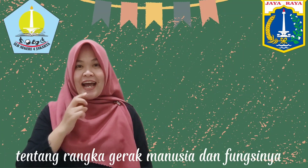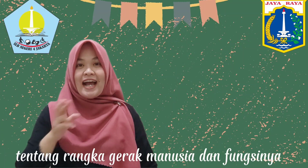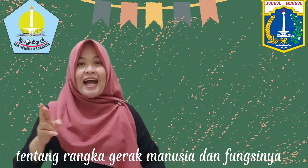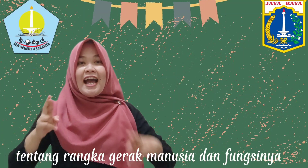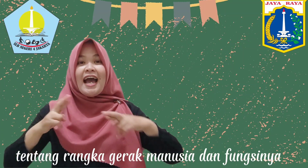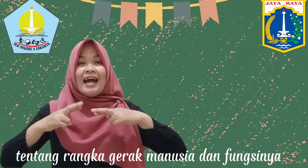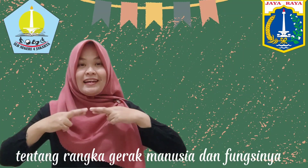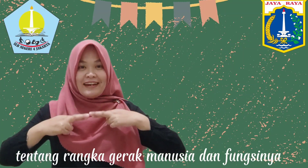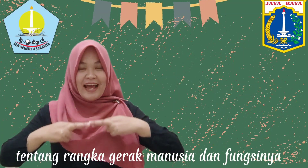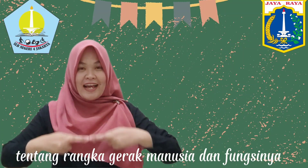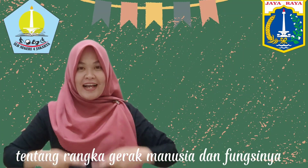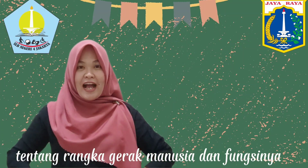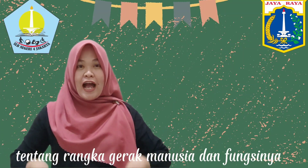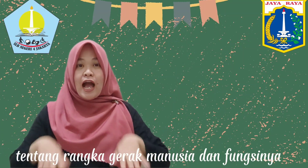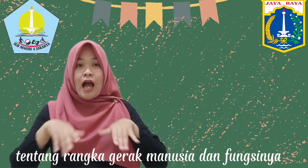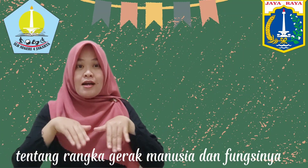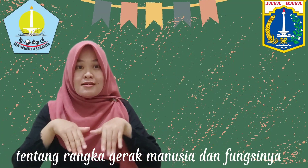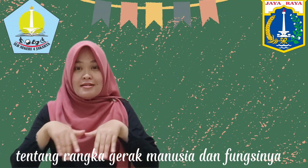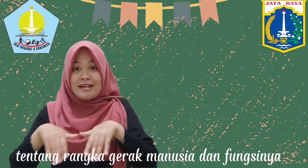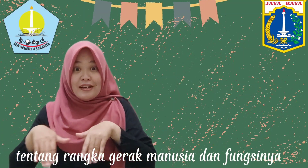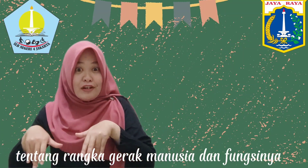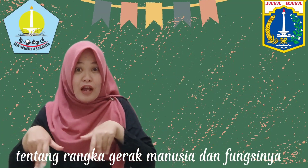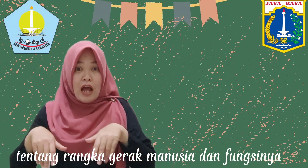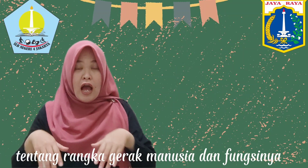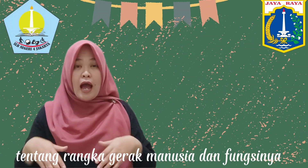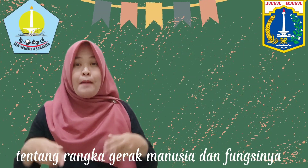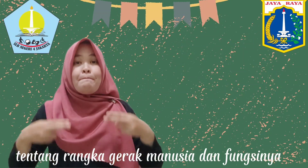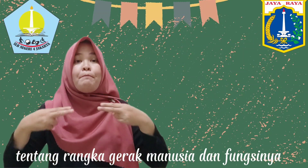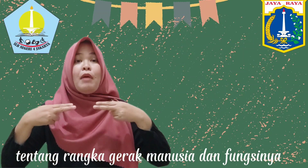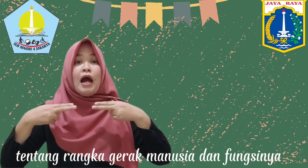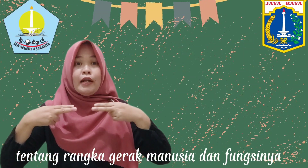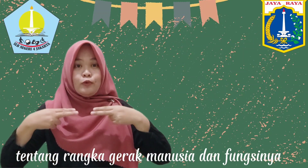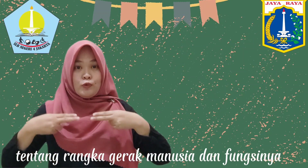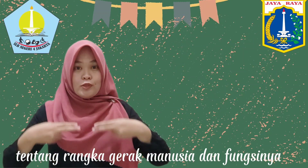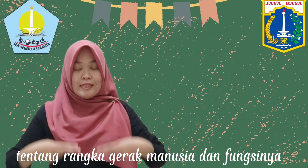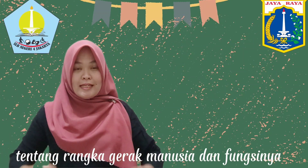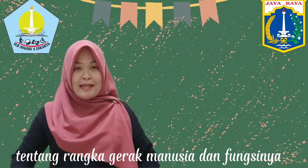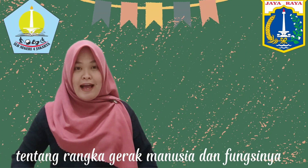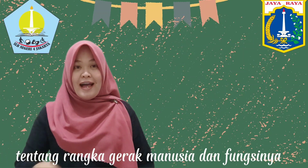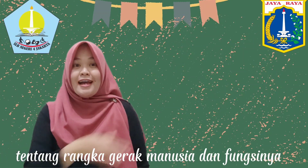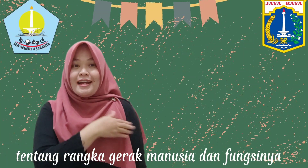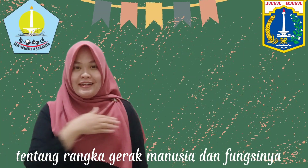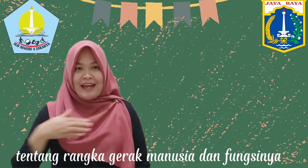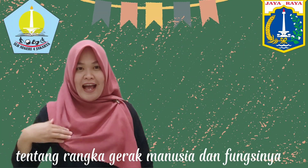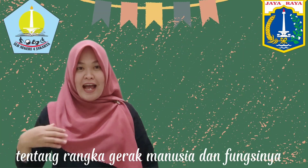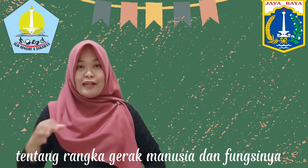rangka gerak manusia dan